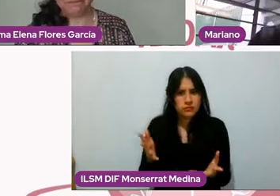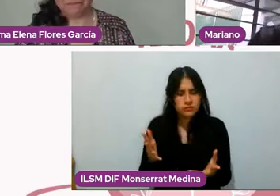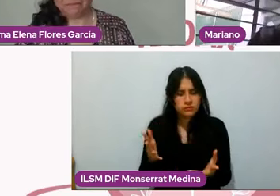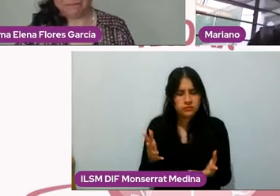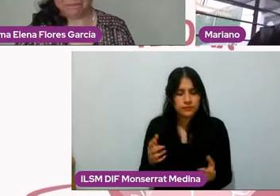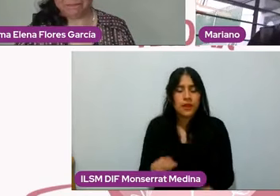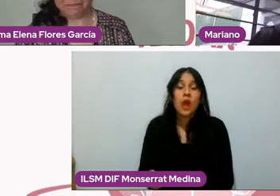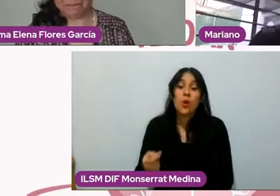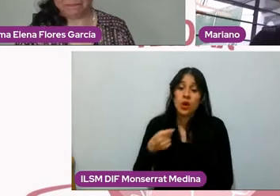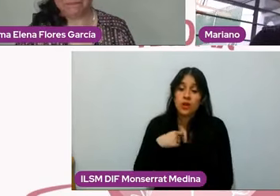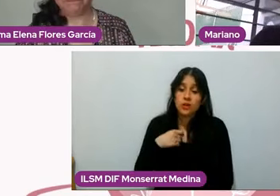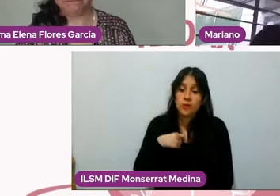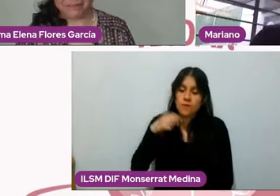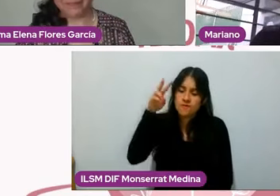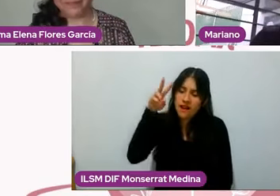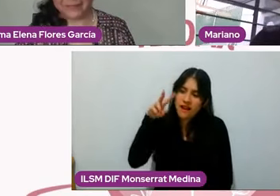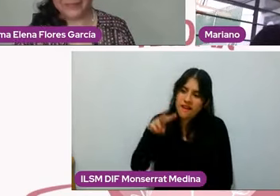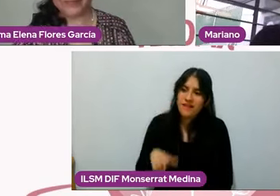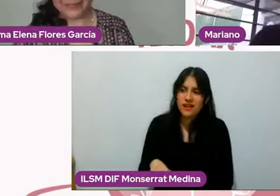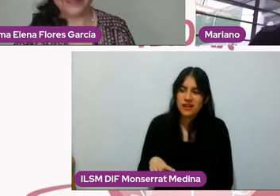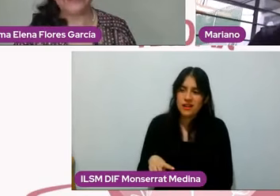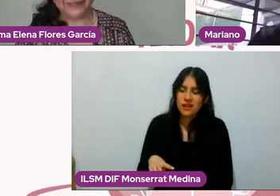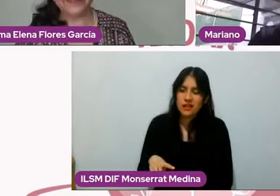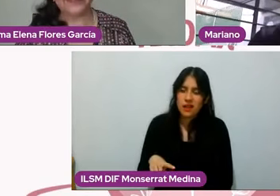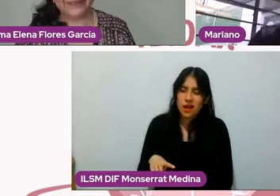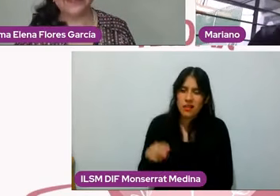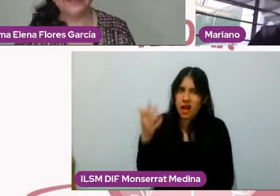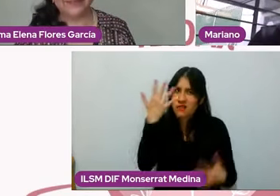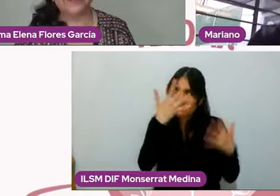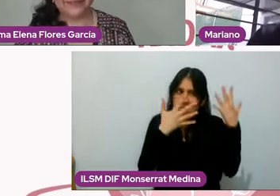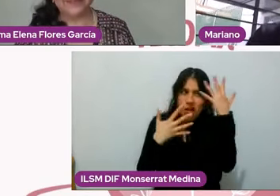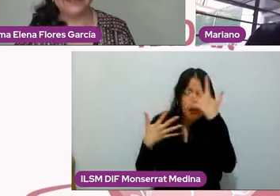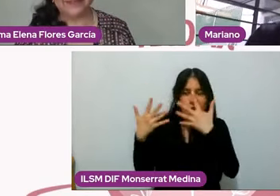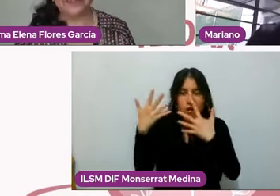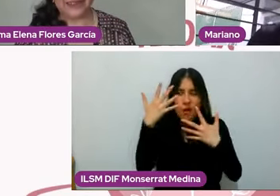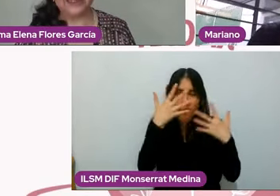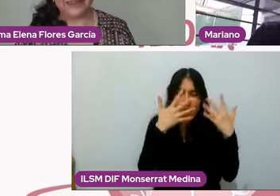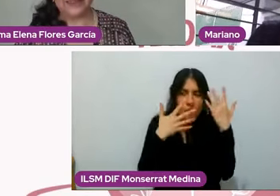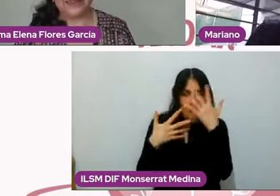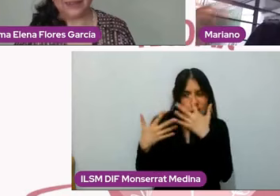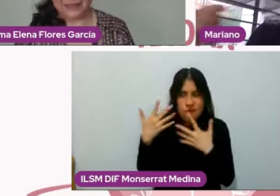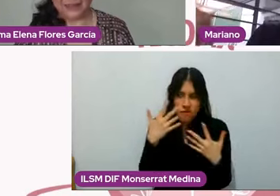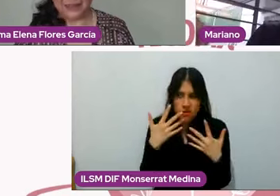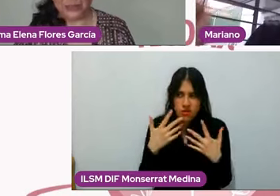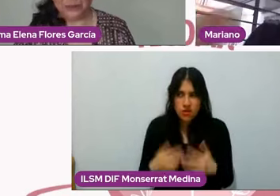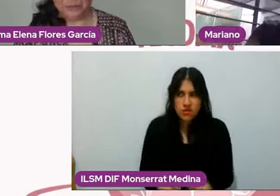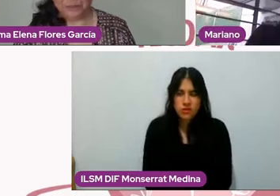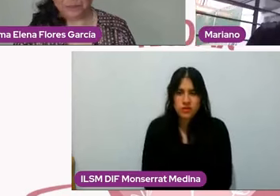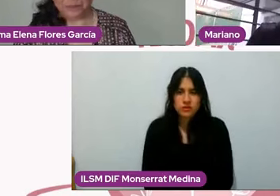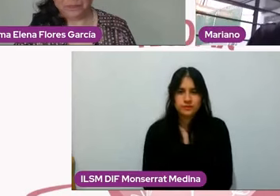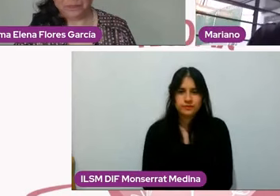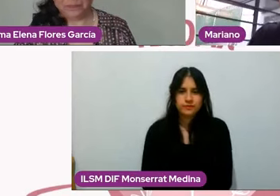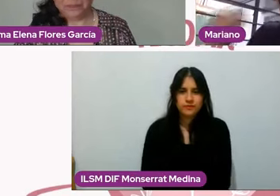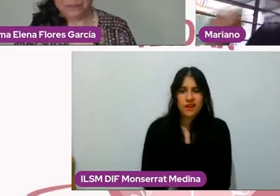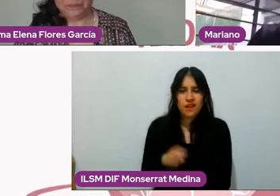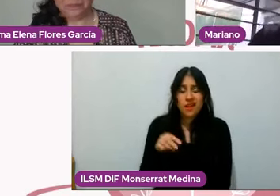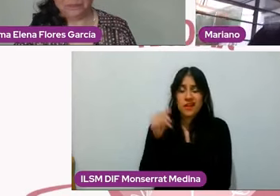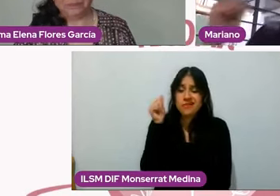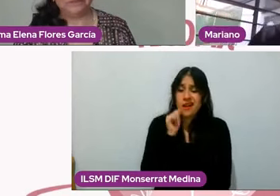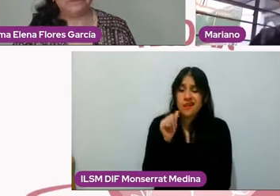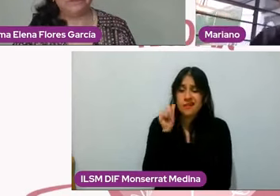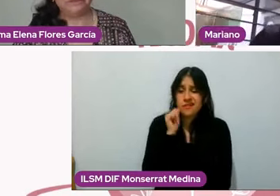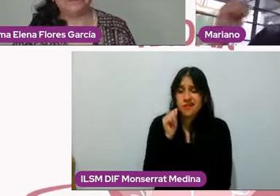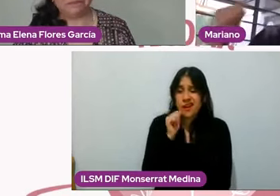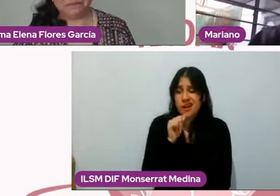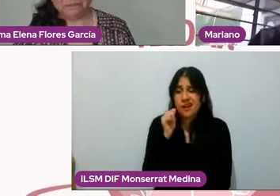realidad o cuando la enmascaro o la disfrazo, ¿no? Porque además es una cosa que siempre va a chocar y la realidad